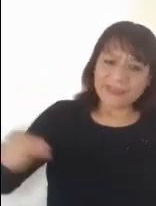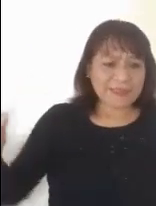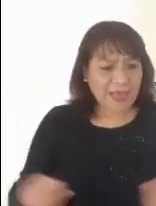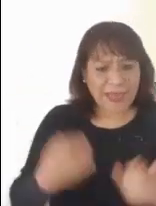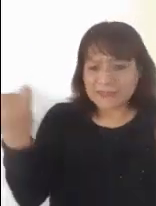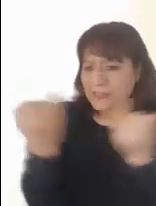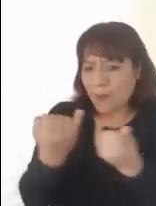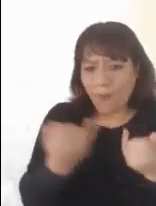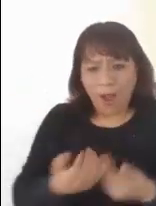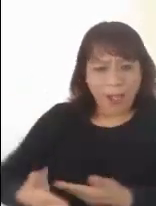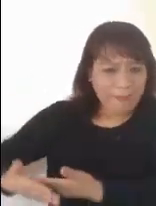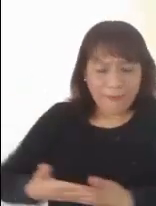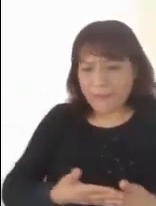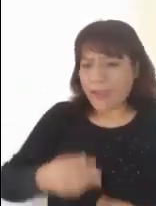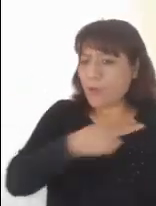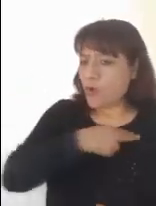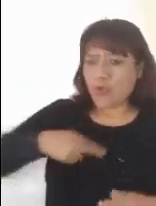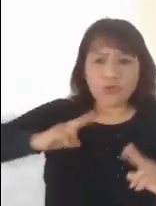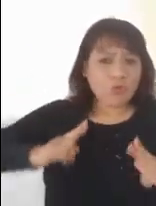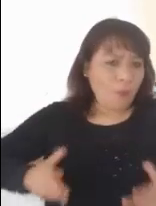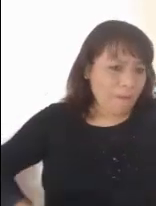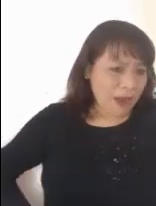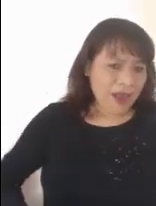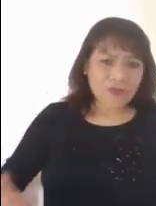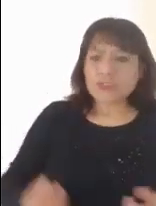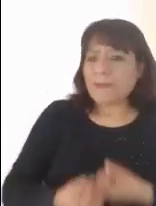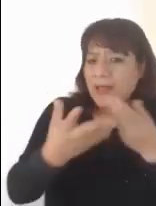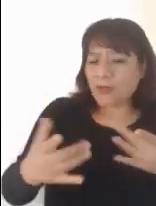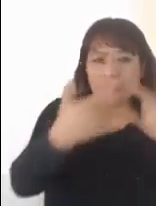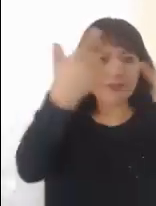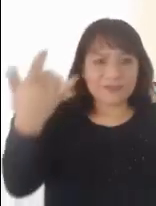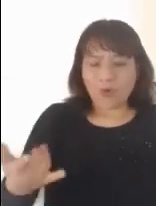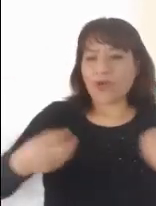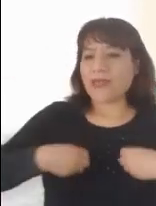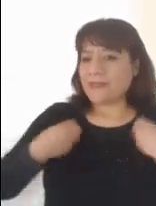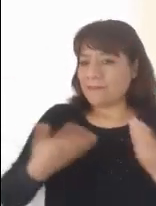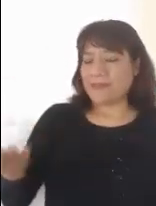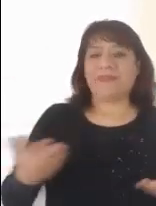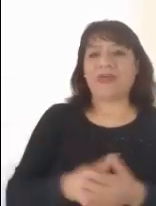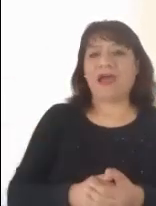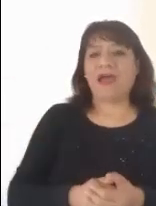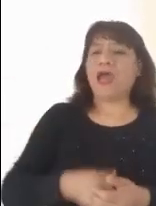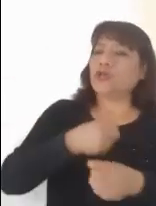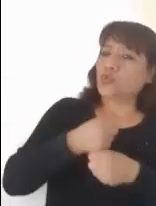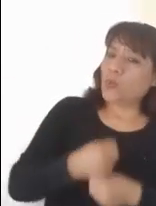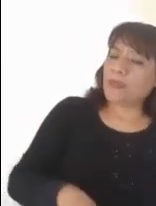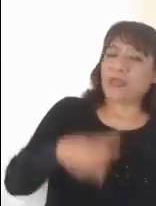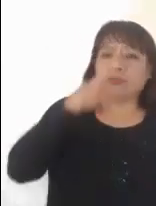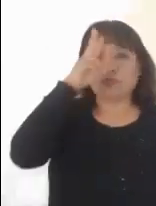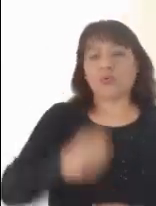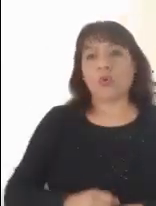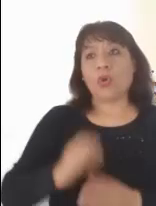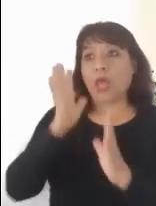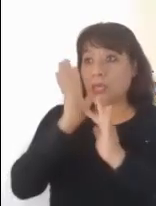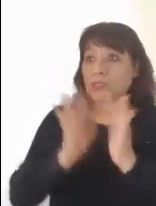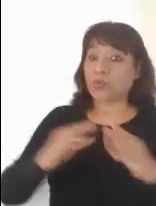reales con cualidades y defectos, con historia de alegrías, de sufrimientos y de dolor. Viene a ser parte